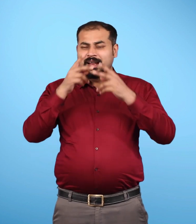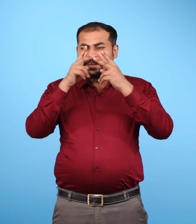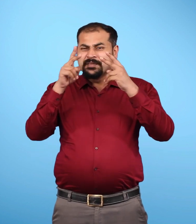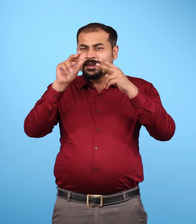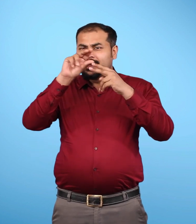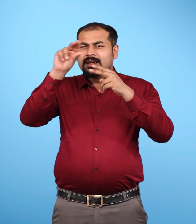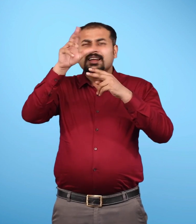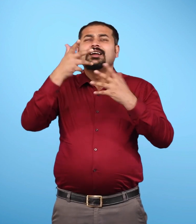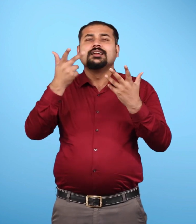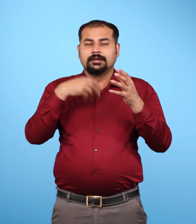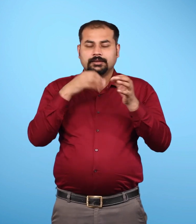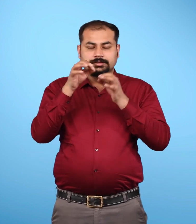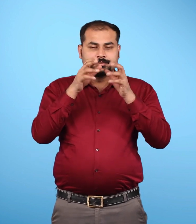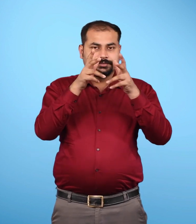पांच परतों में बाटा जाता है